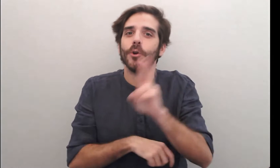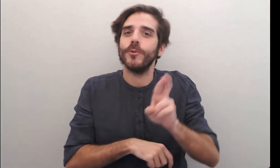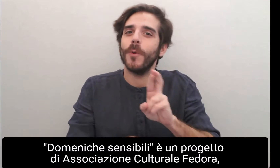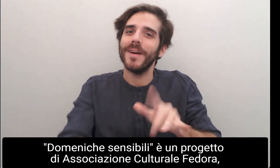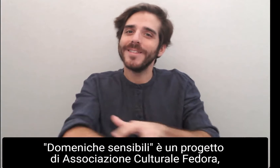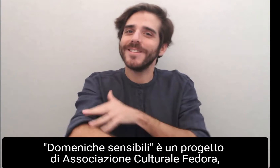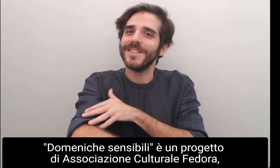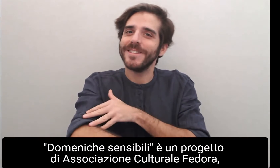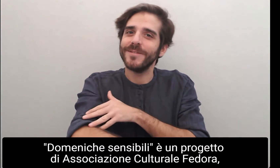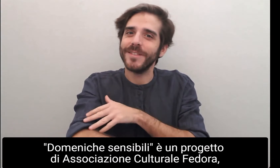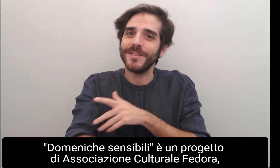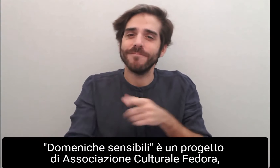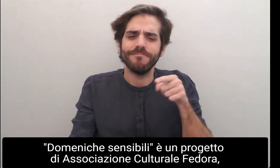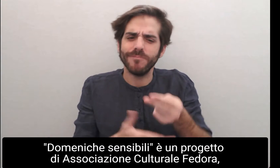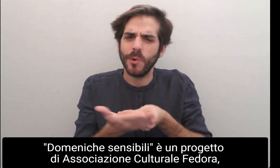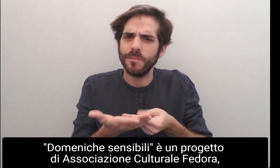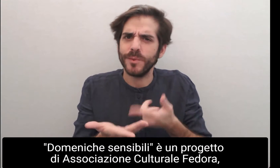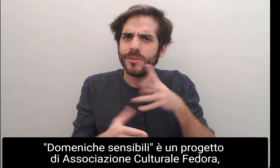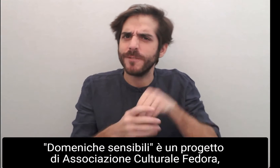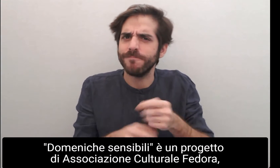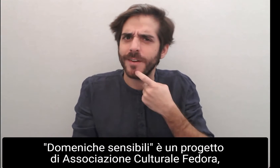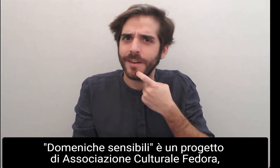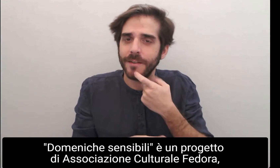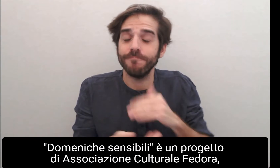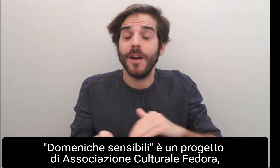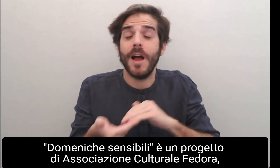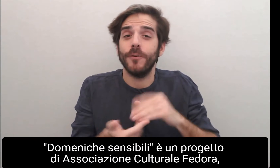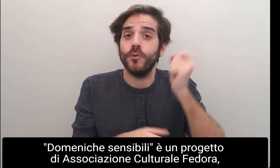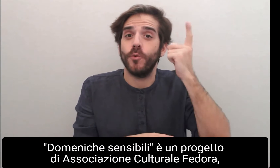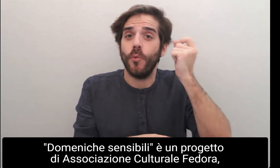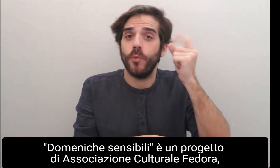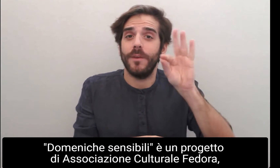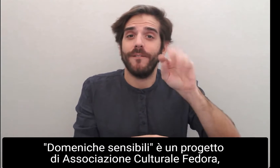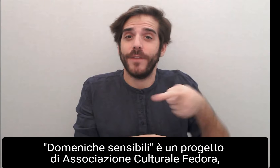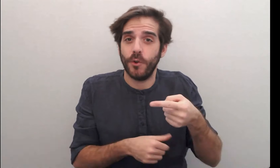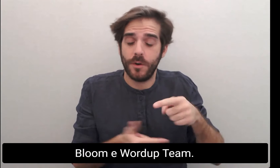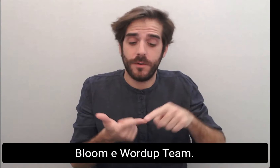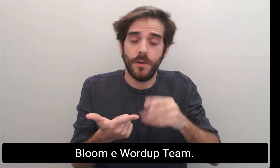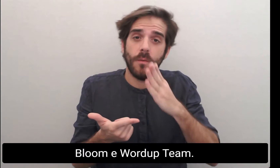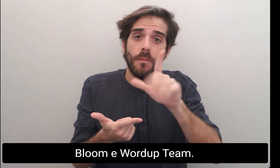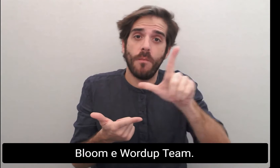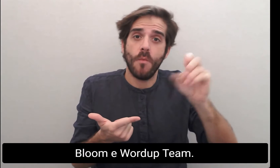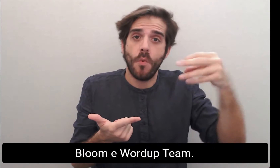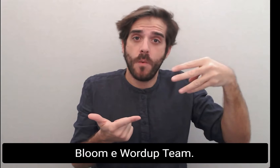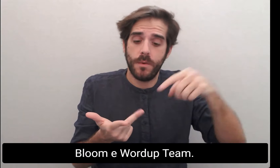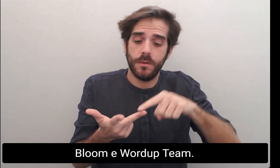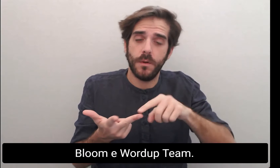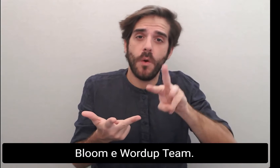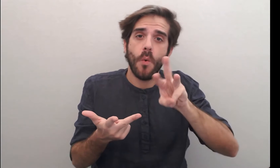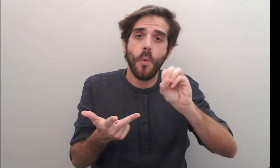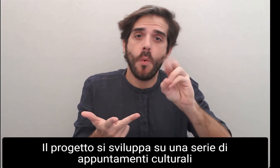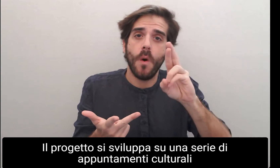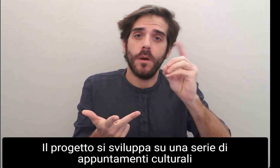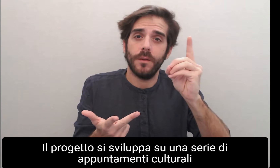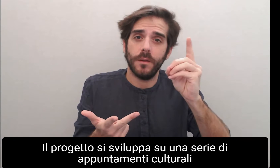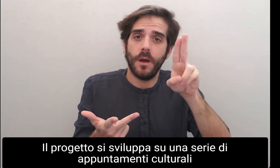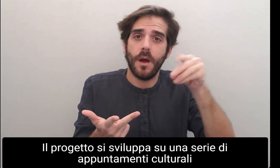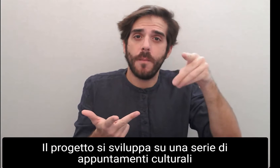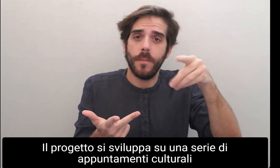Domeniche sensibili è un progetto di associazione culturale Fedora, Bloom, Word Up Team. Il progetto si sviluppa